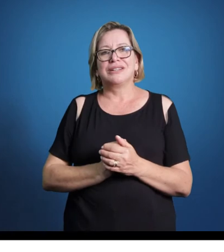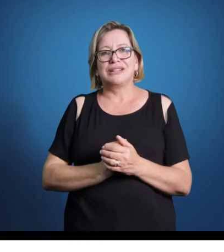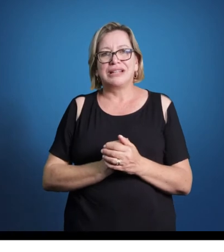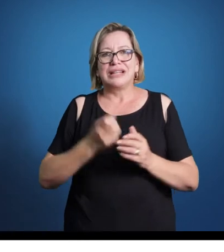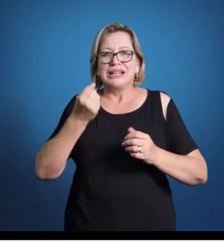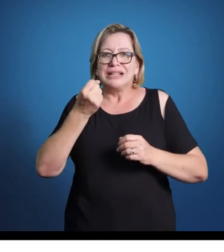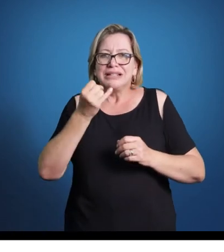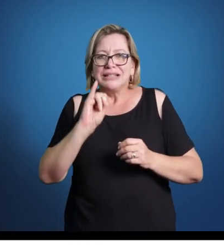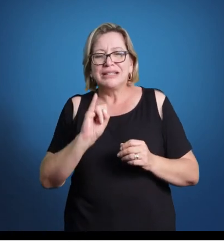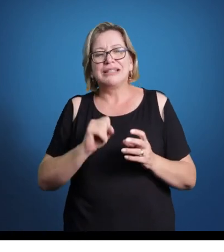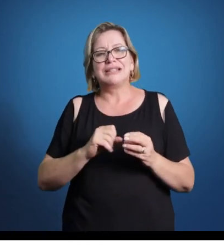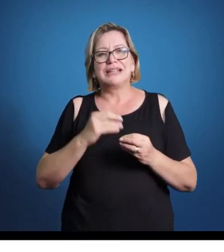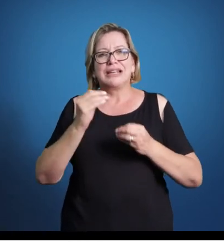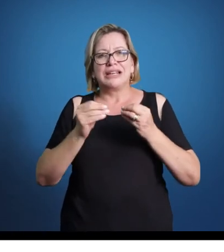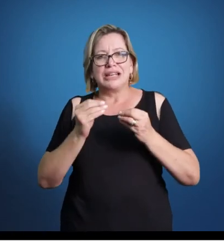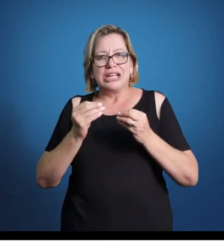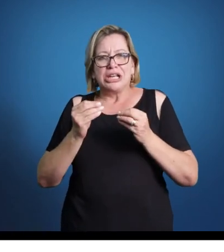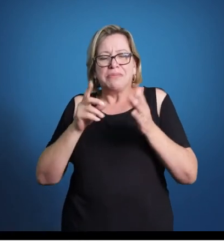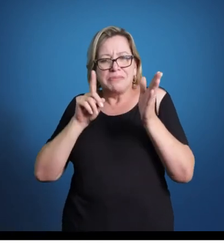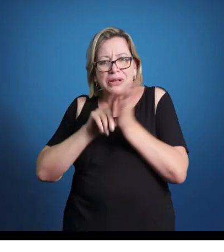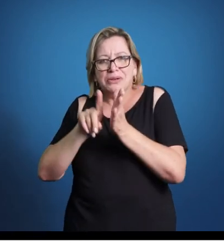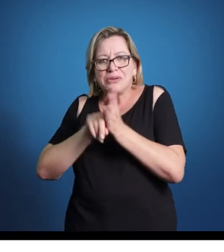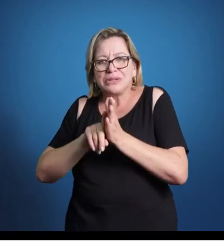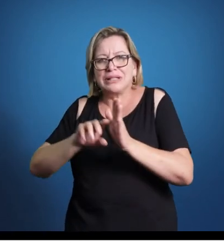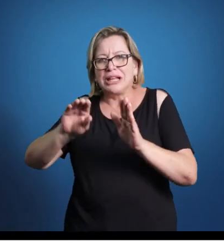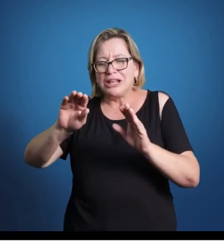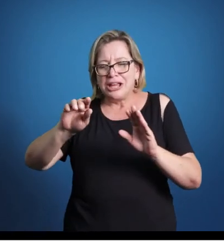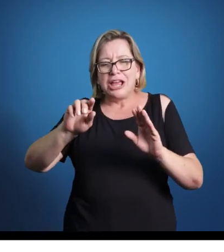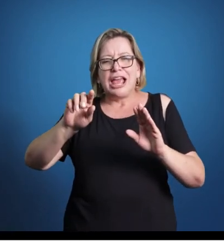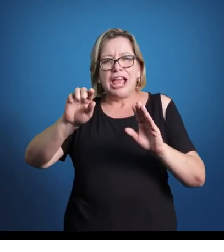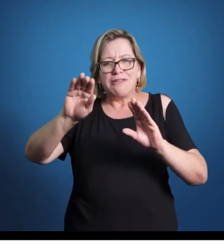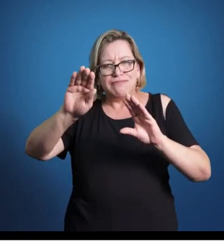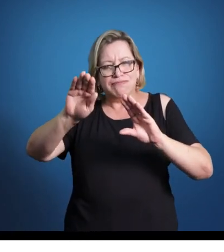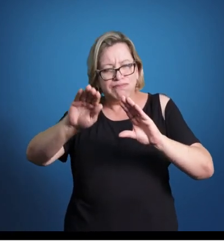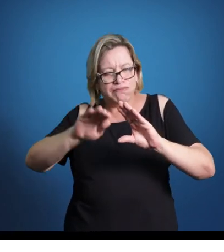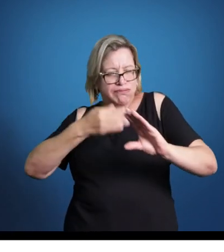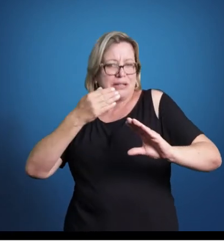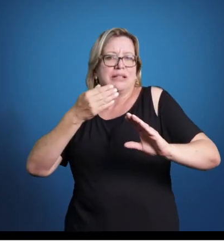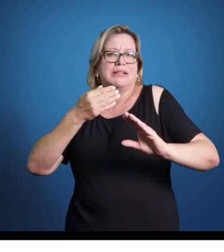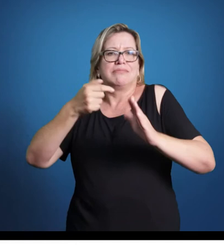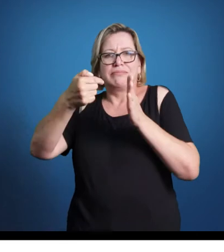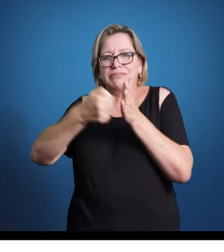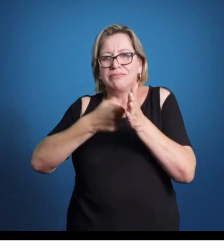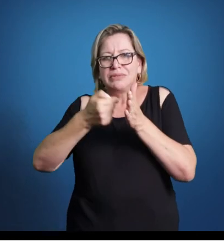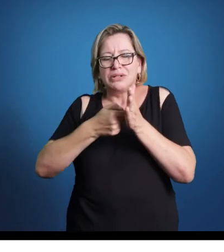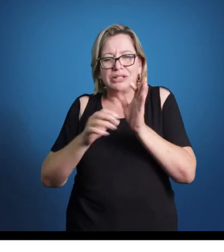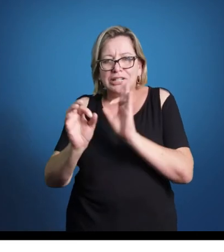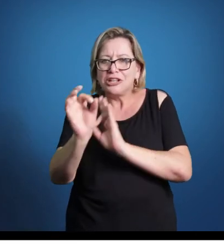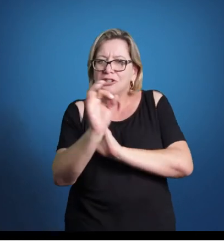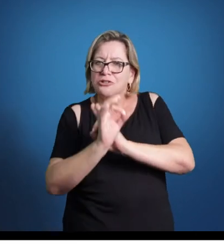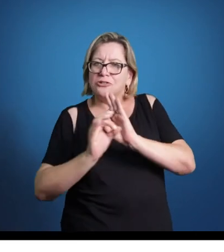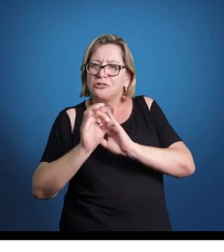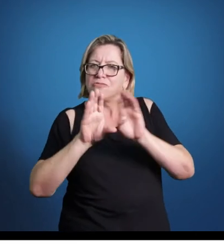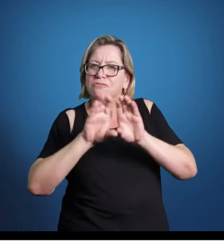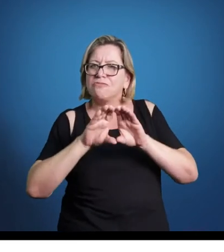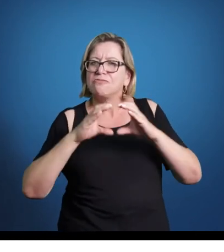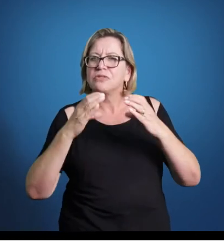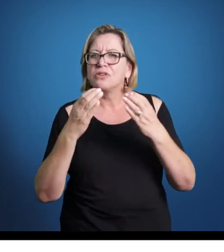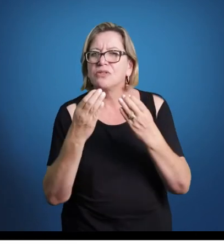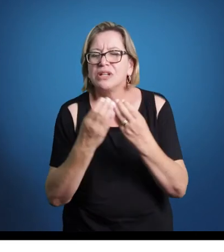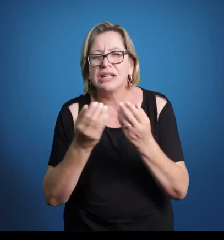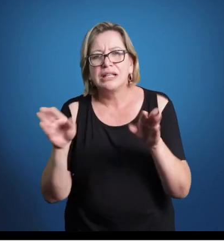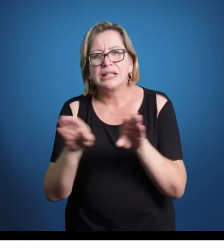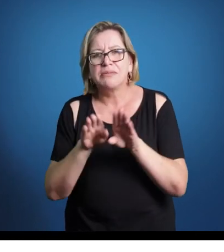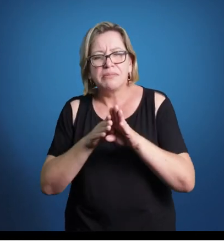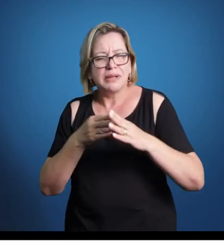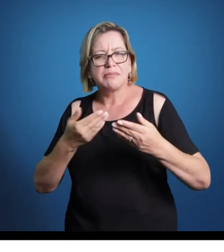Qualquer coisa, mande aí sua pergunta na aba ajuda para a gente montar nossa webconferência, e também estou disponível aí